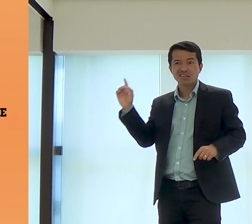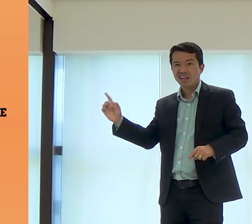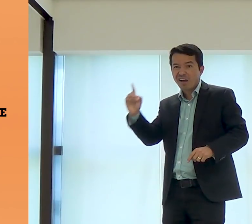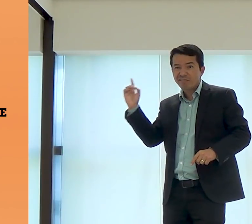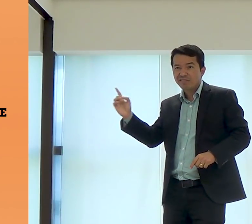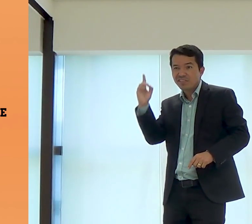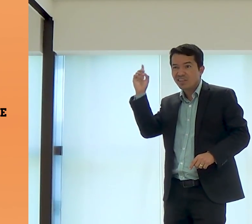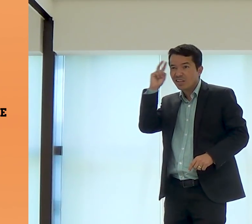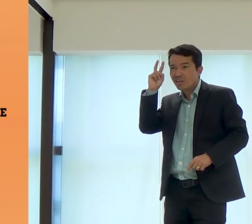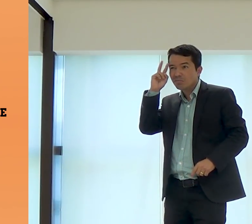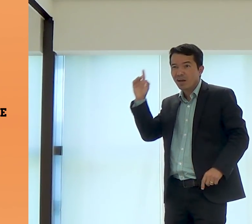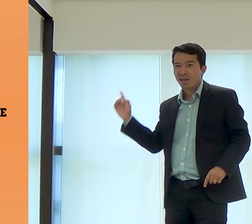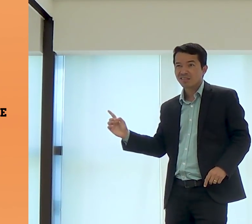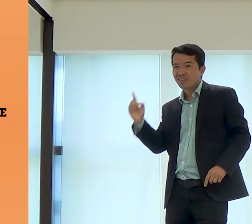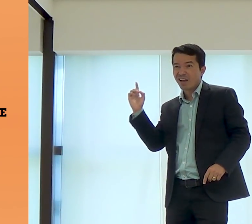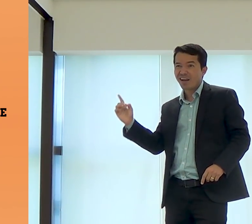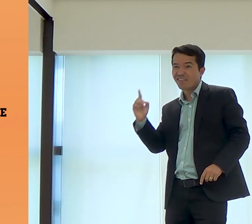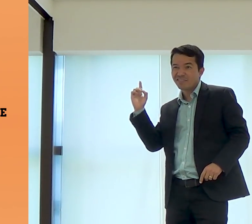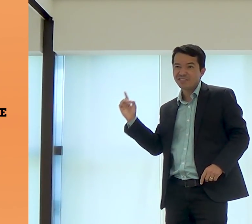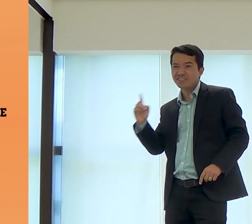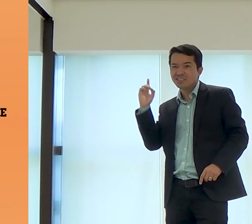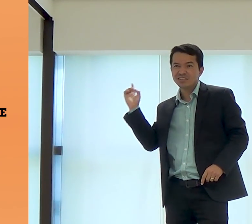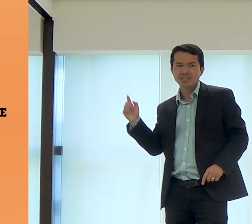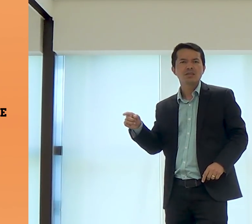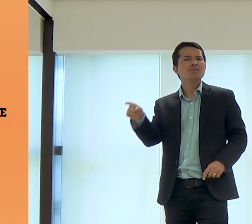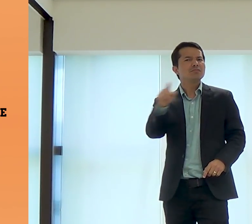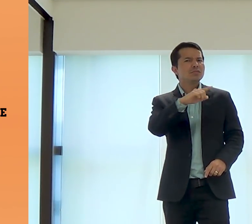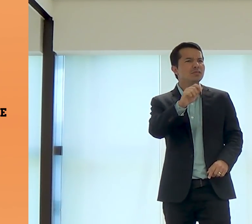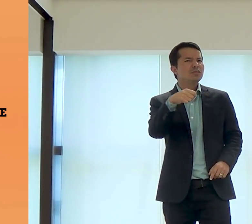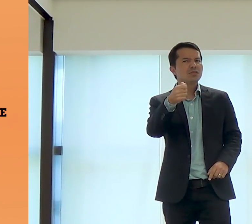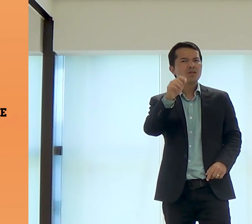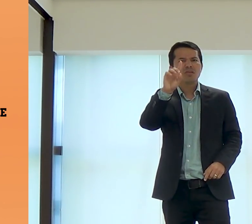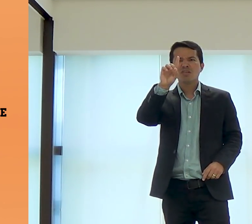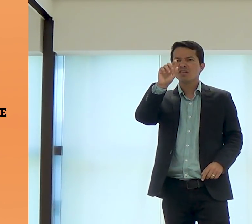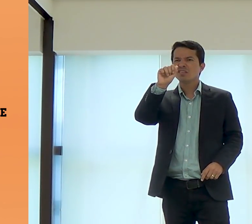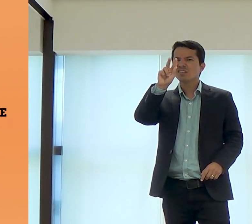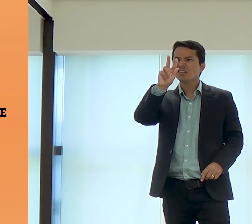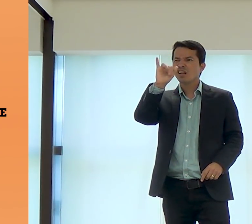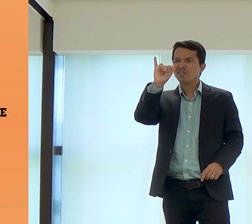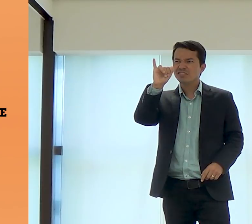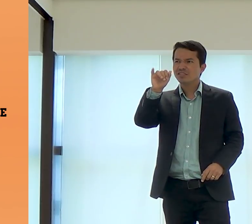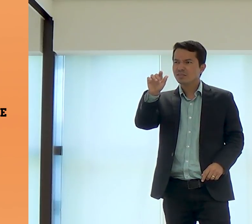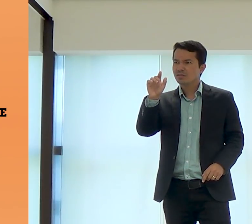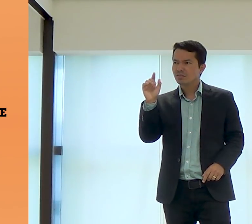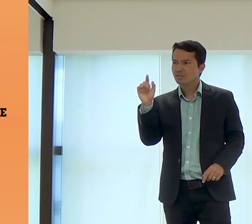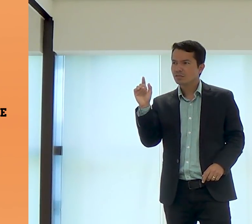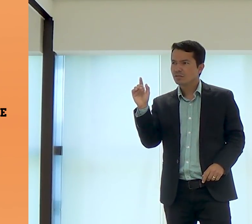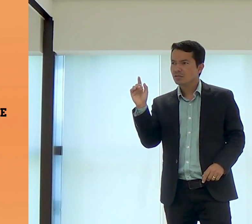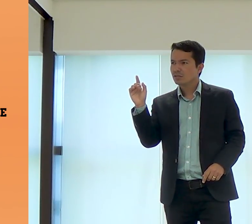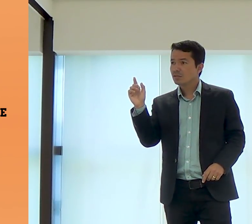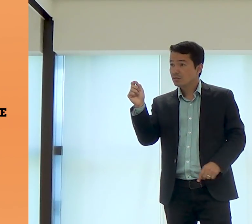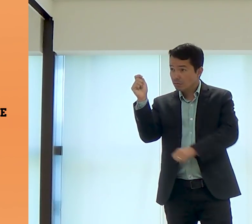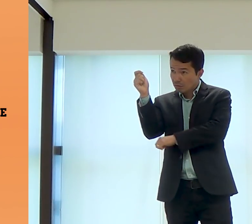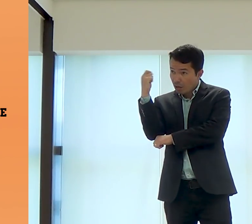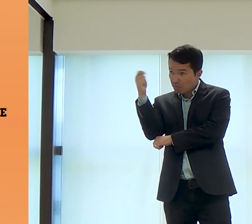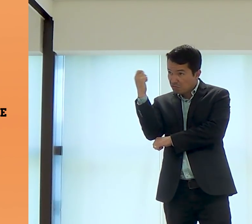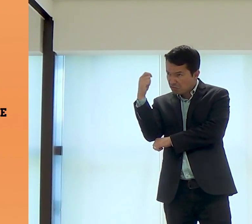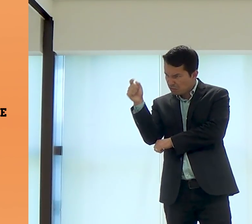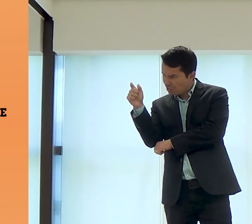Outra coisa importante sobre José é que ele era da descendência de Davi. Sabe esse sinal?